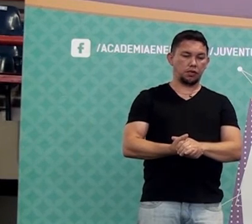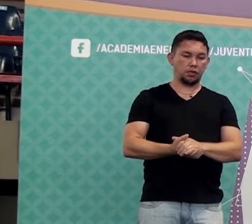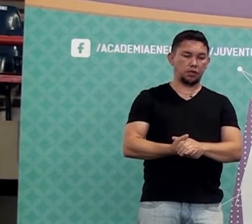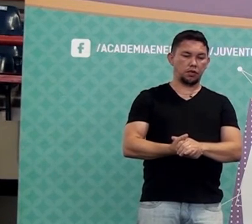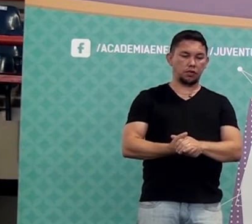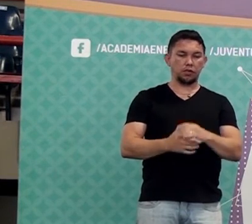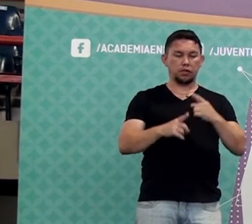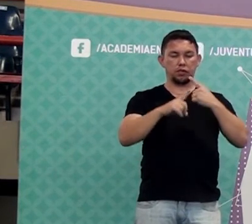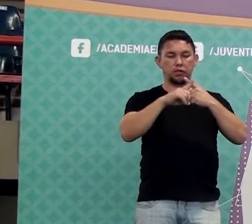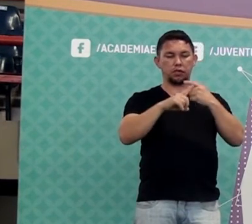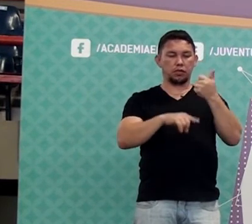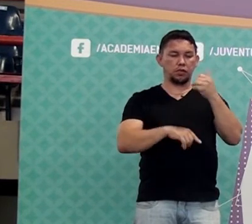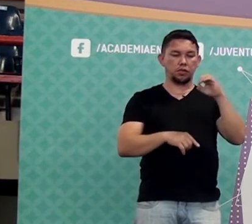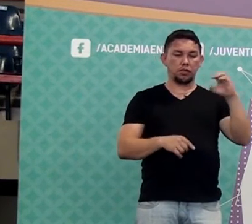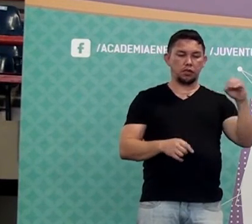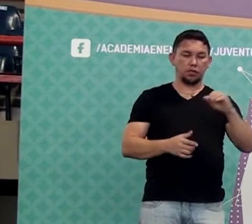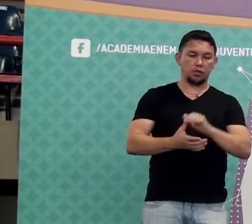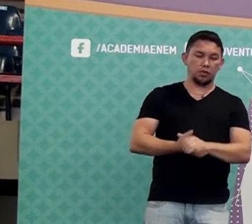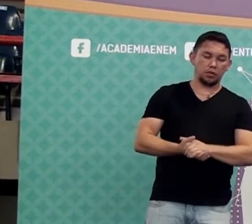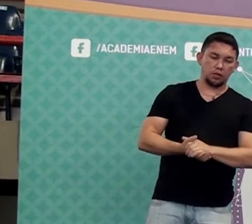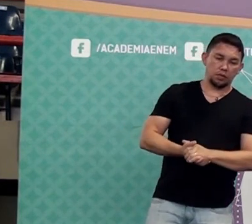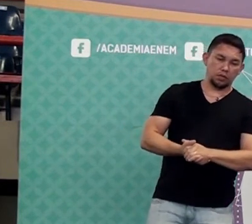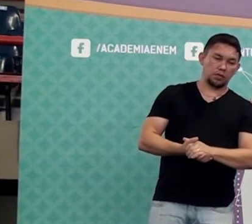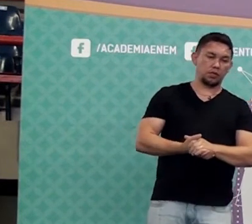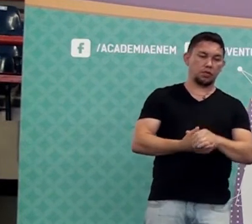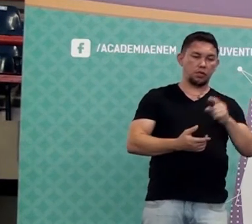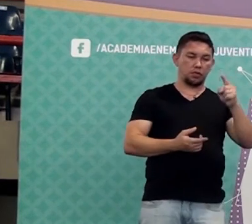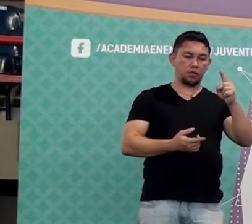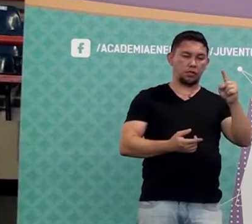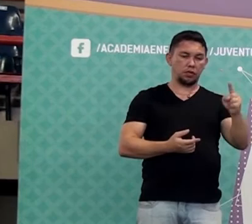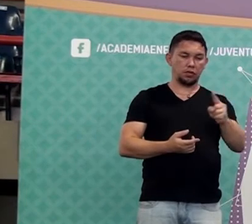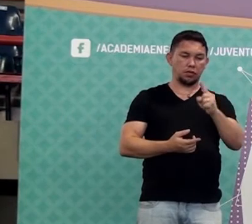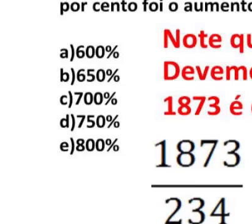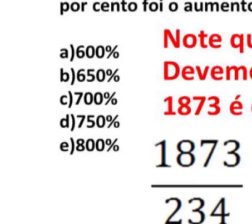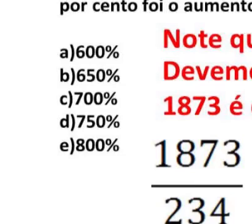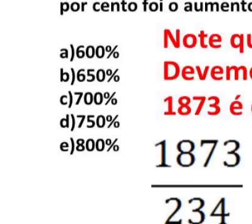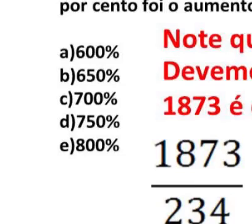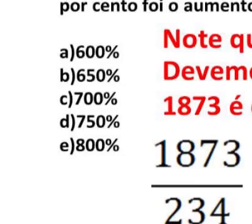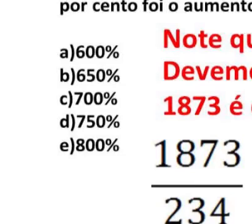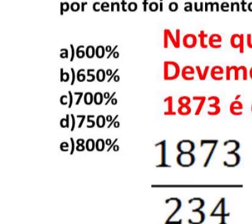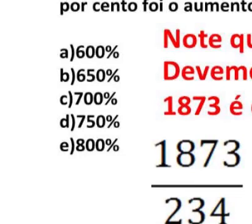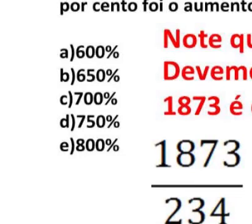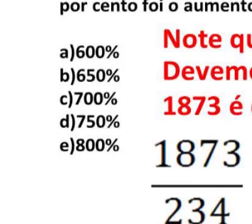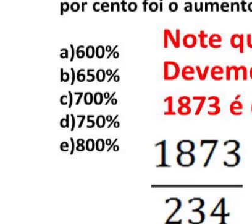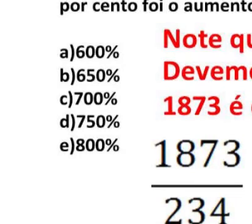É só multiplicar por 100. É só andar duas casinhas com a vírgula. Fica como?